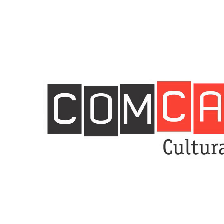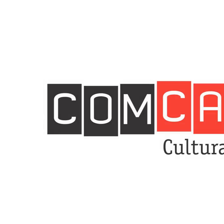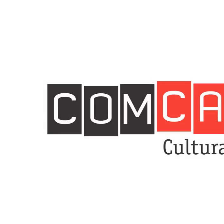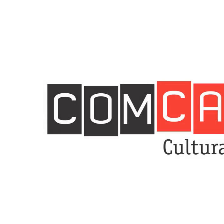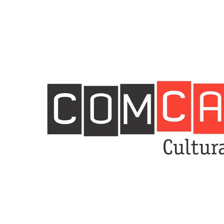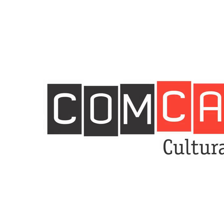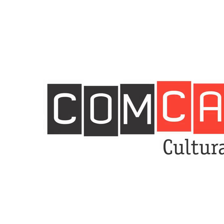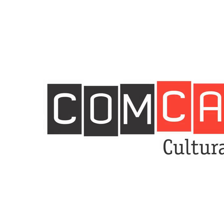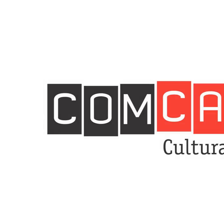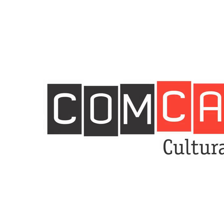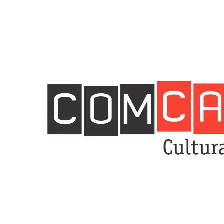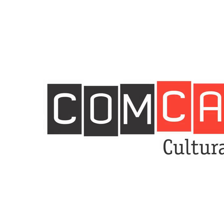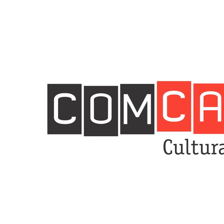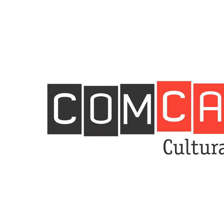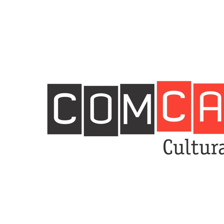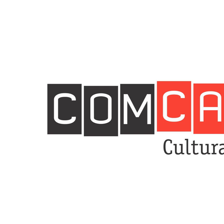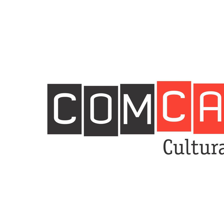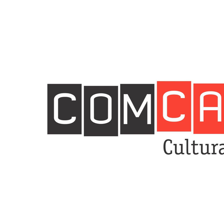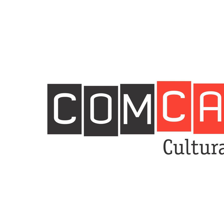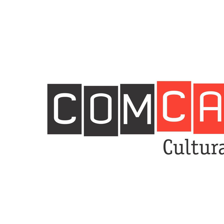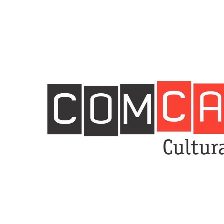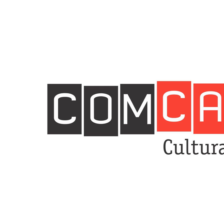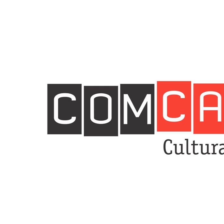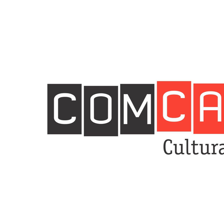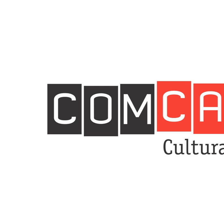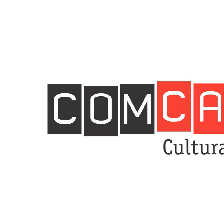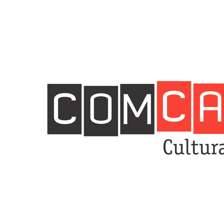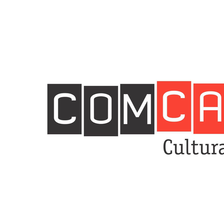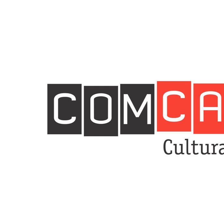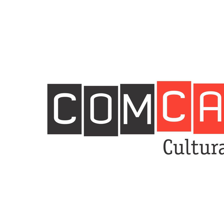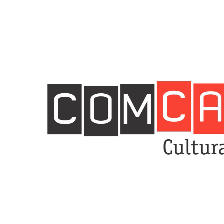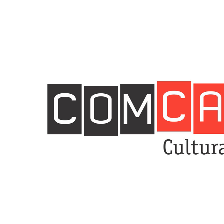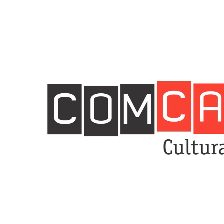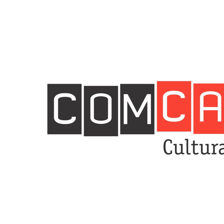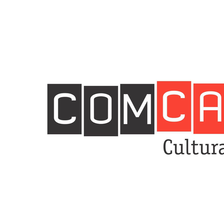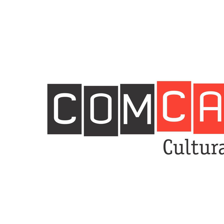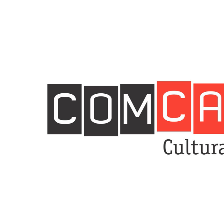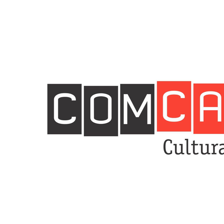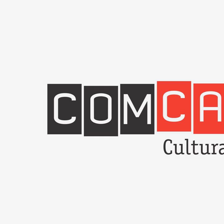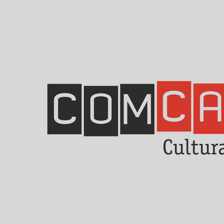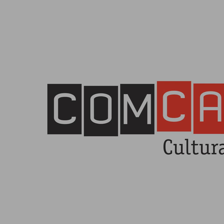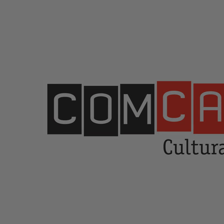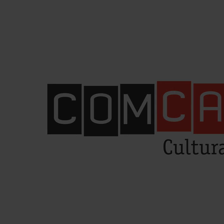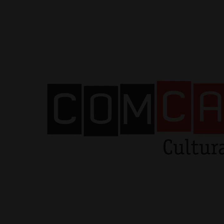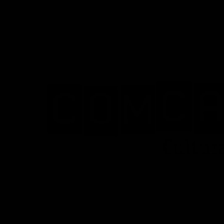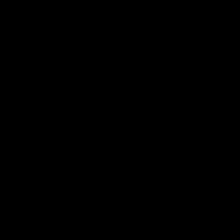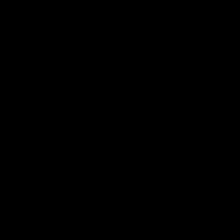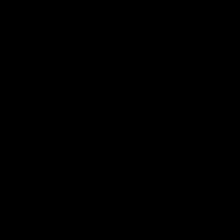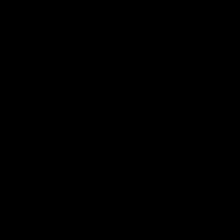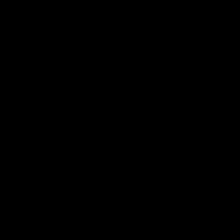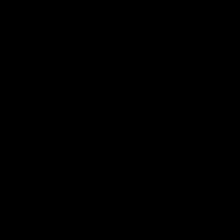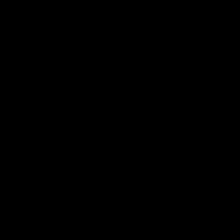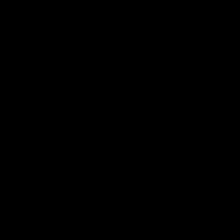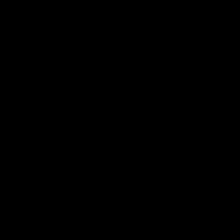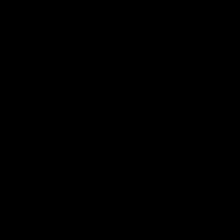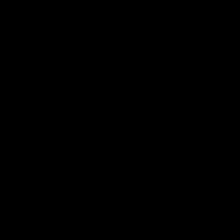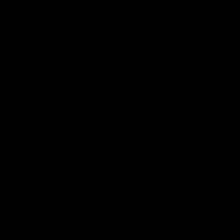Acalentar e agradecer Dentro de nós Música